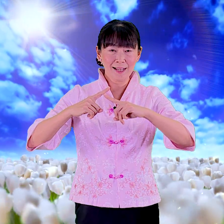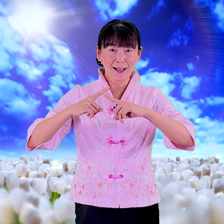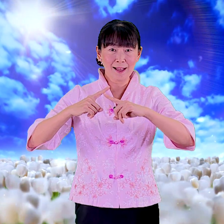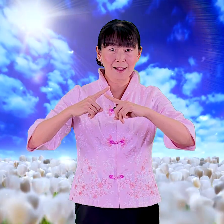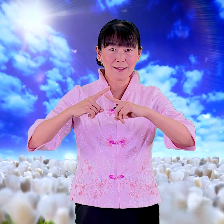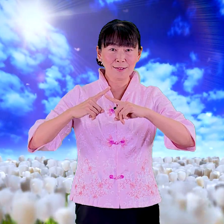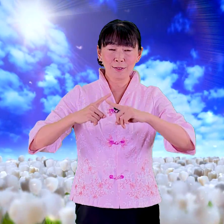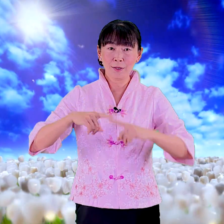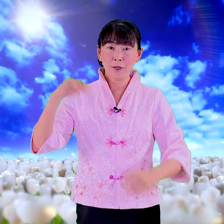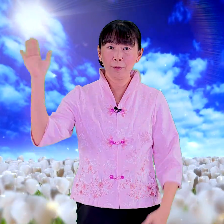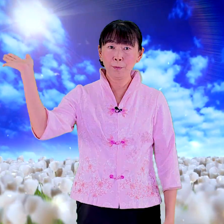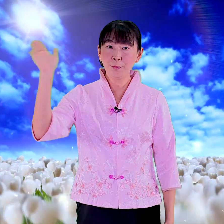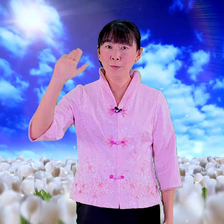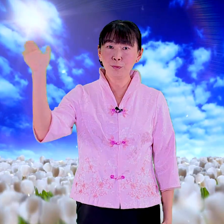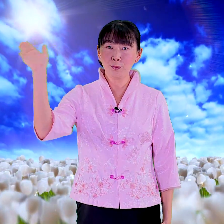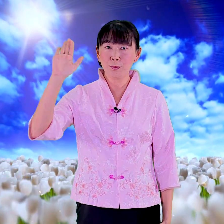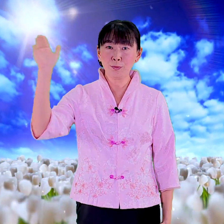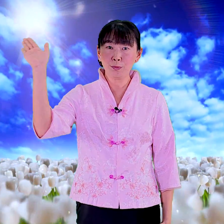好不读